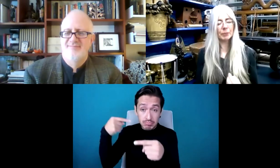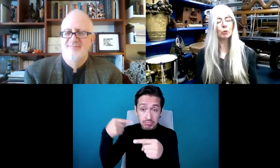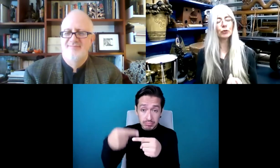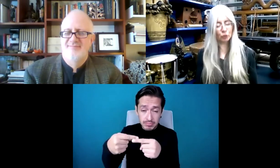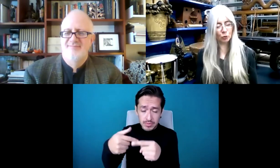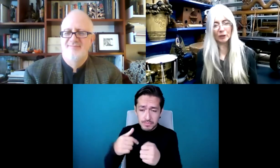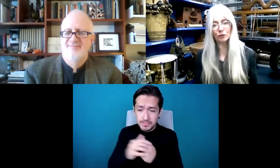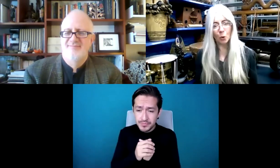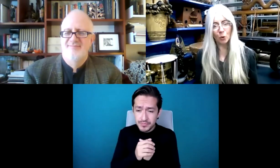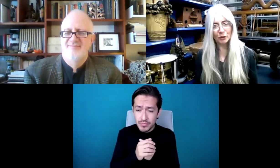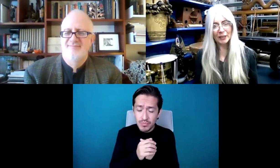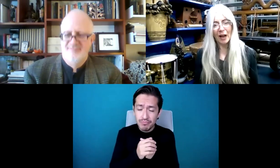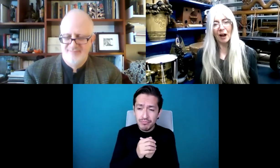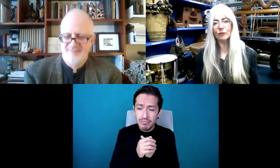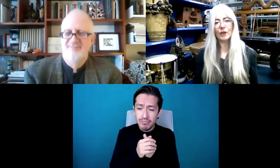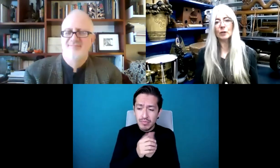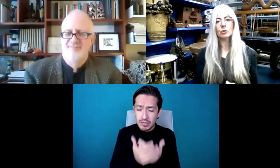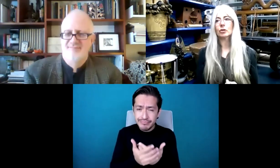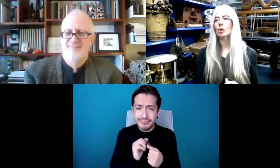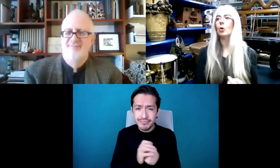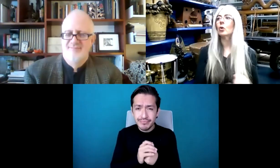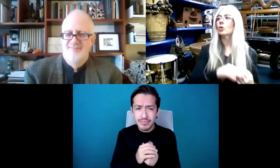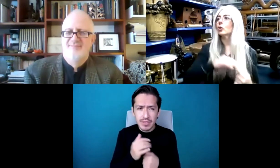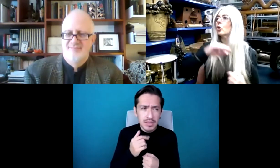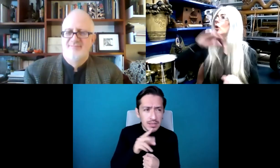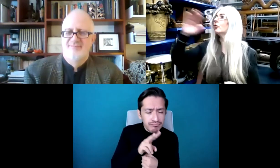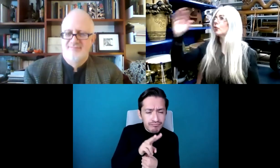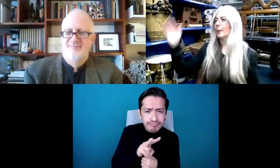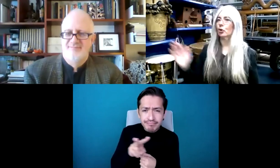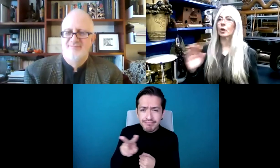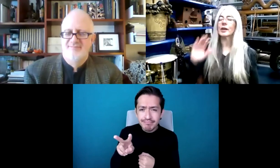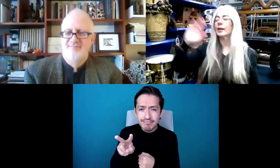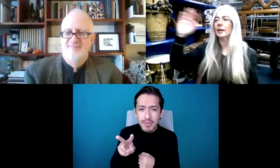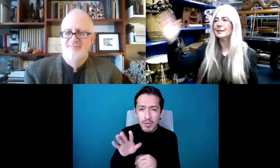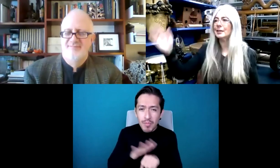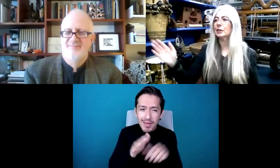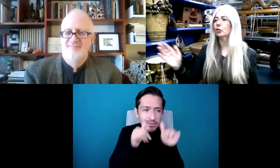hemos escuchado más a la gente.